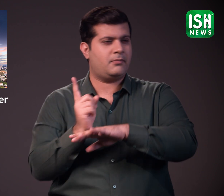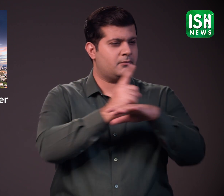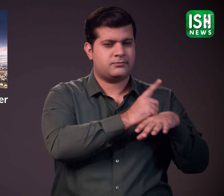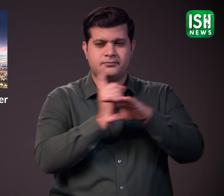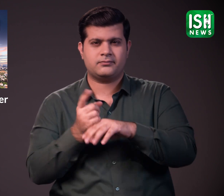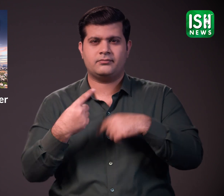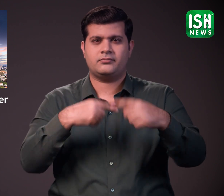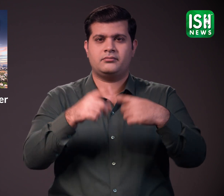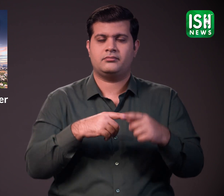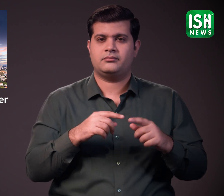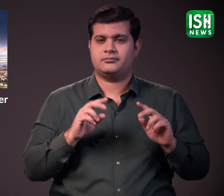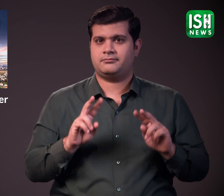बहुत खुब कितना अनोखा है